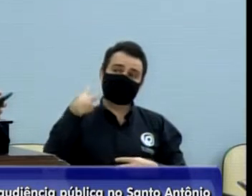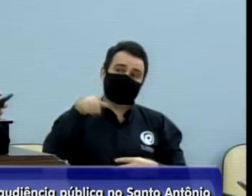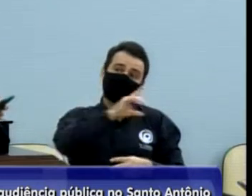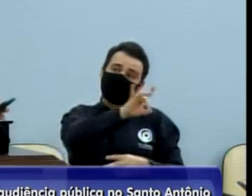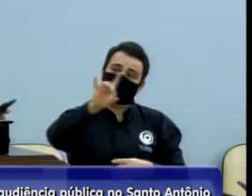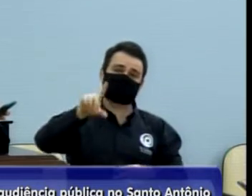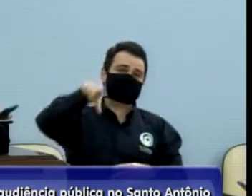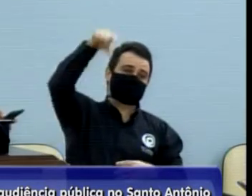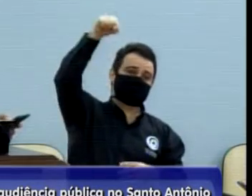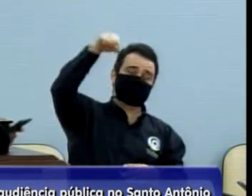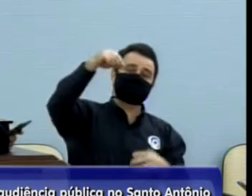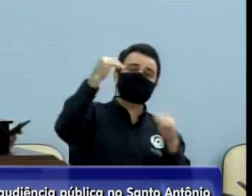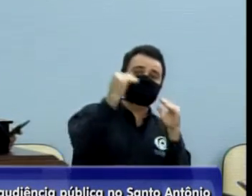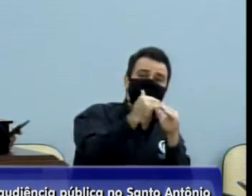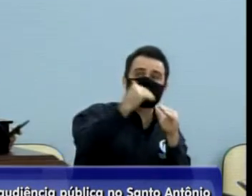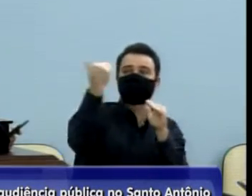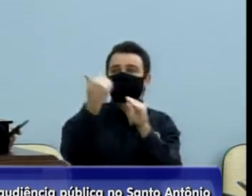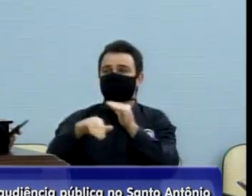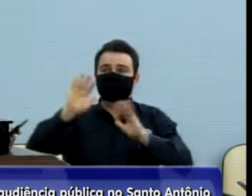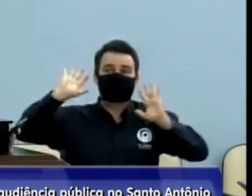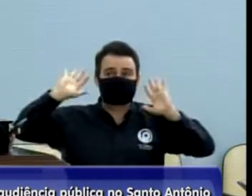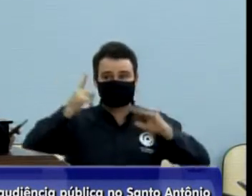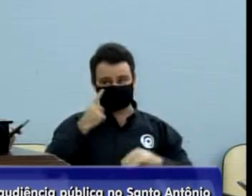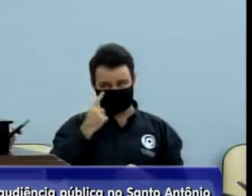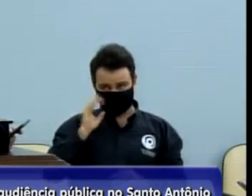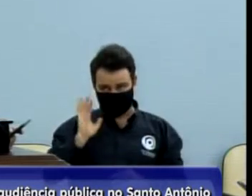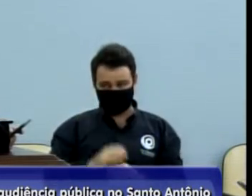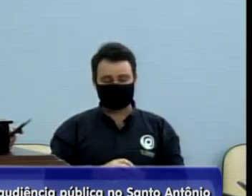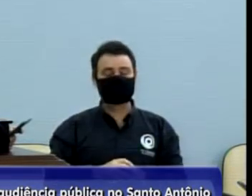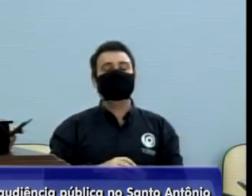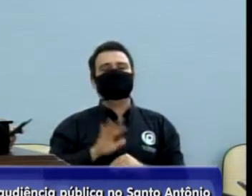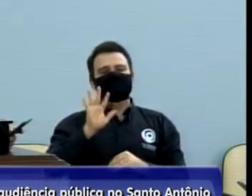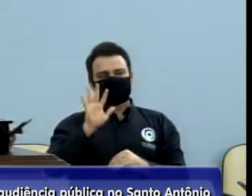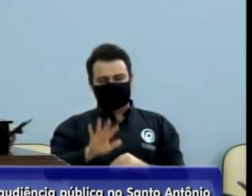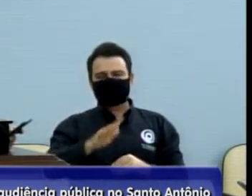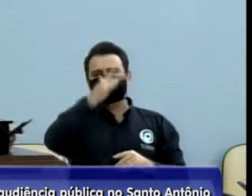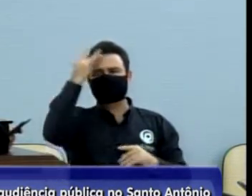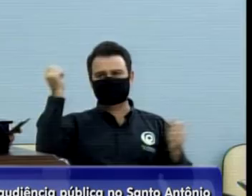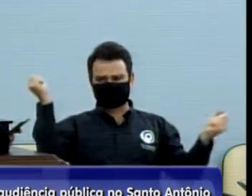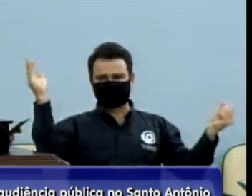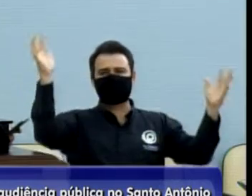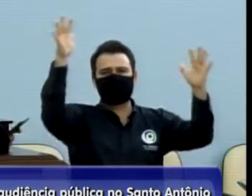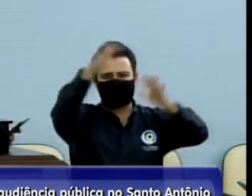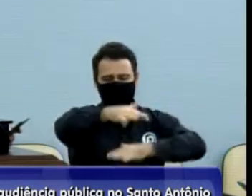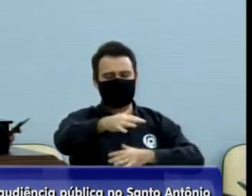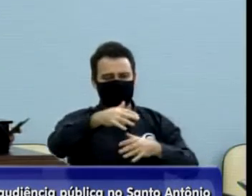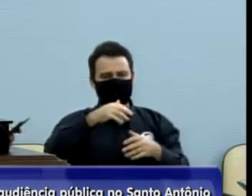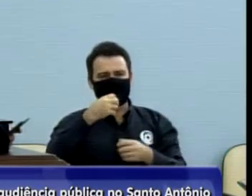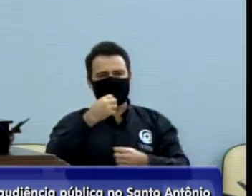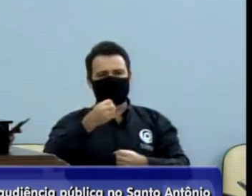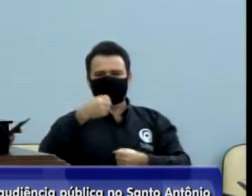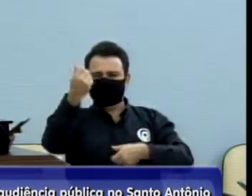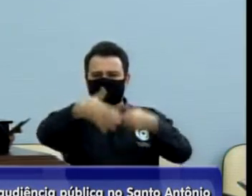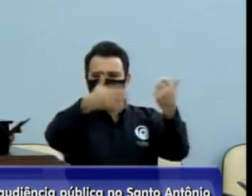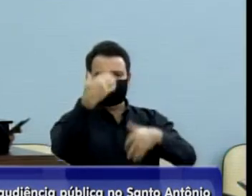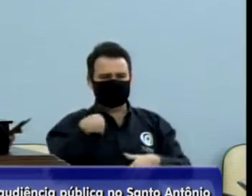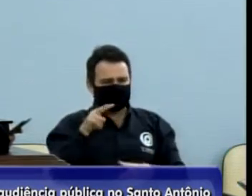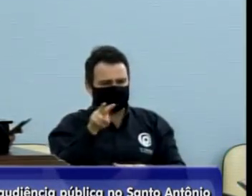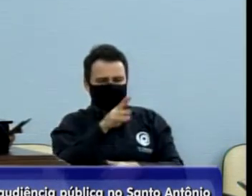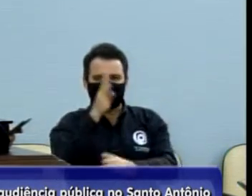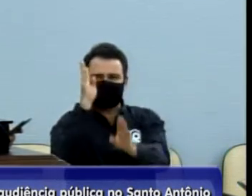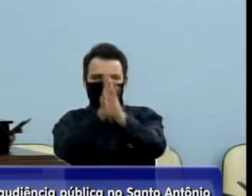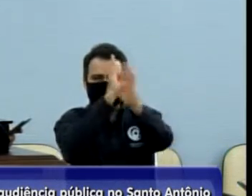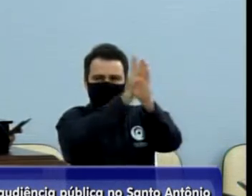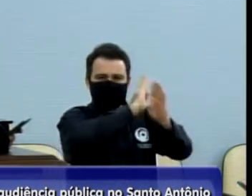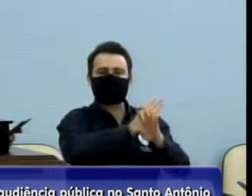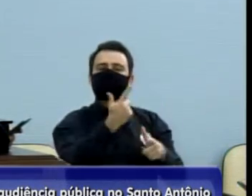eu vejo com muito bons olhos, a gente percebeu que há problemas, inclusive, que o secretário acha que